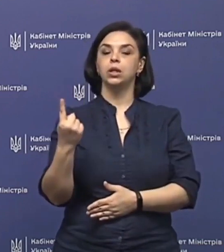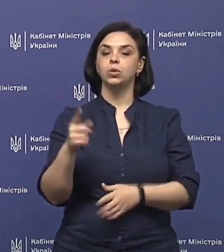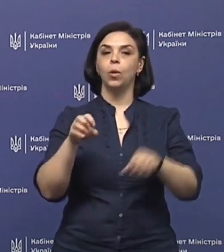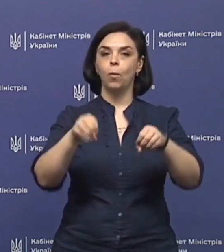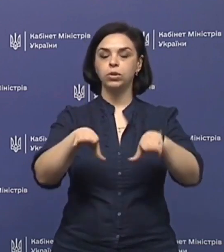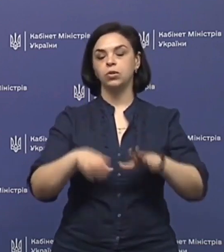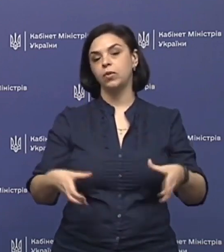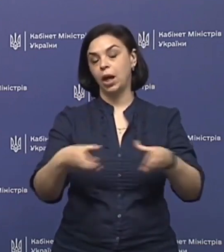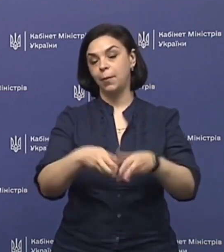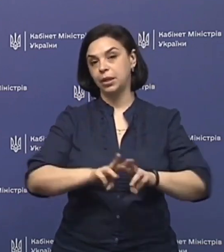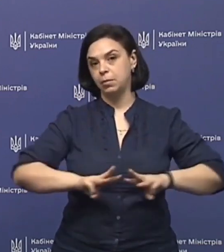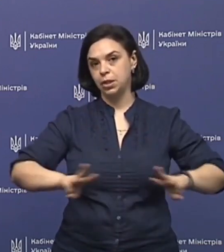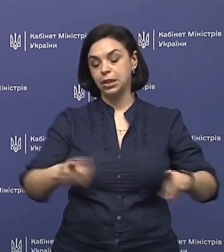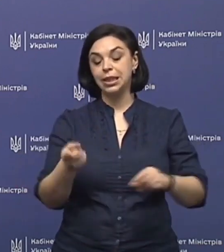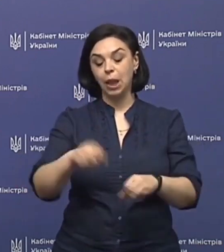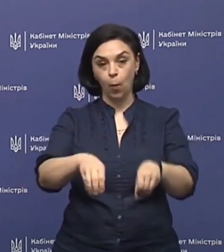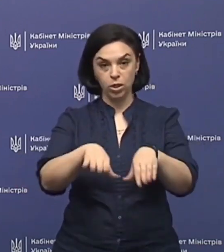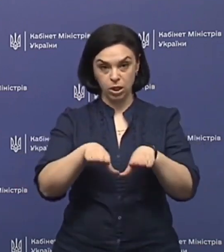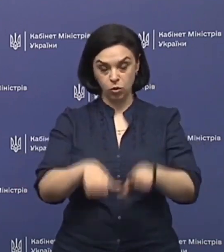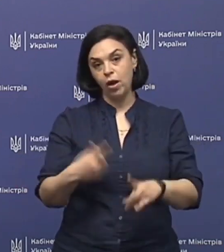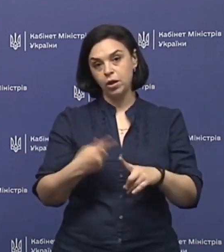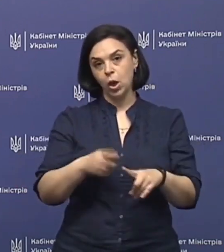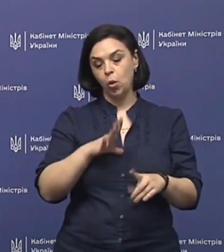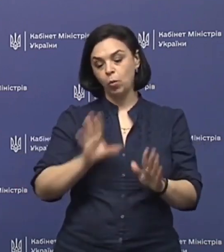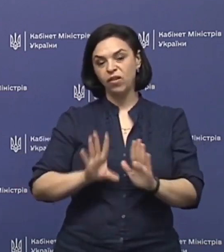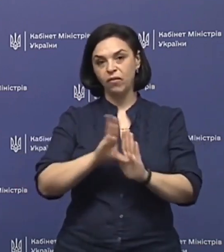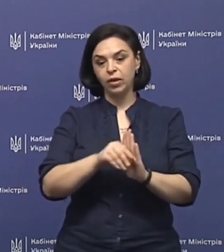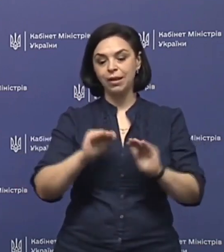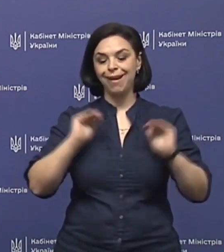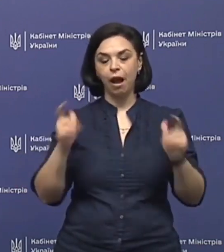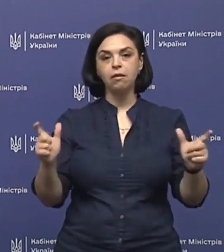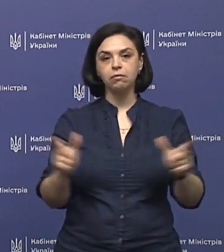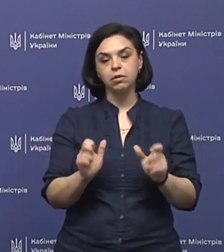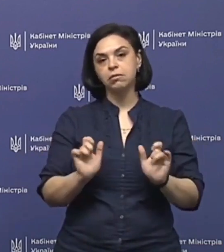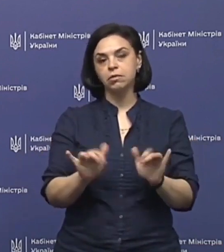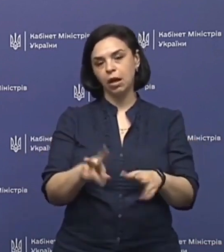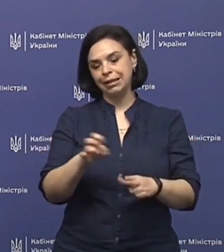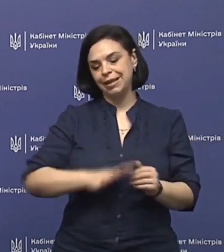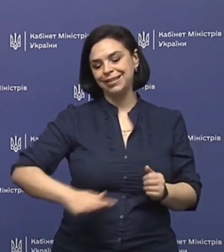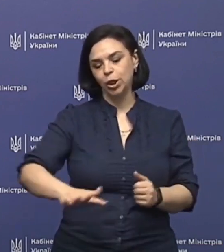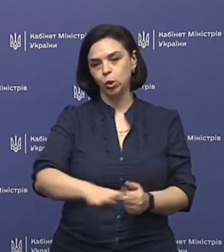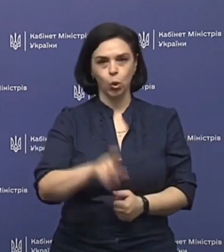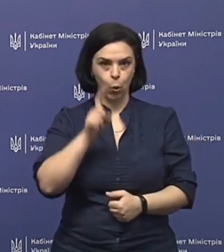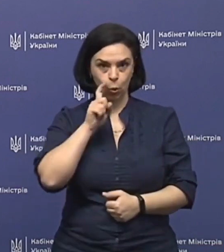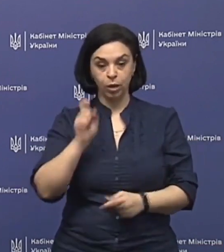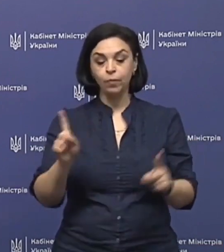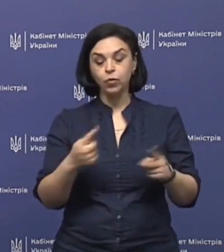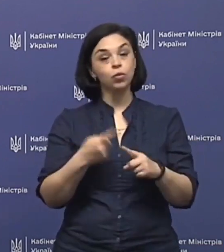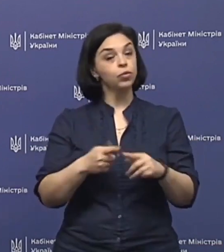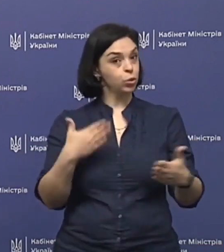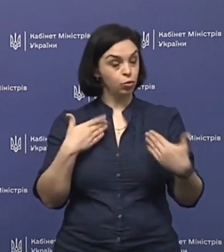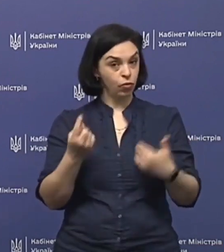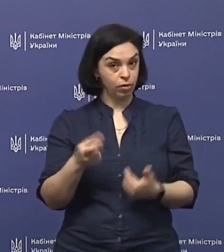постанови Кабмініту Міністрів. Це та постанова, якою були введені карантинні заходи на територію України. Чого вони